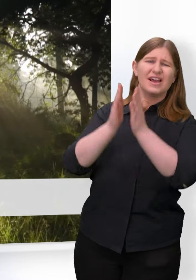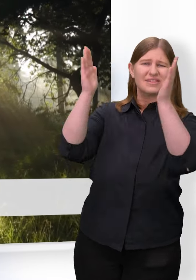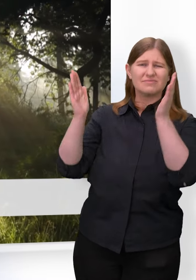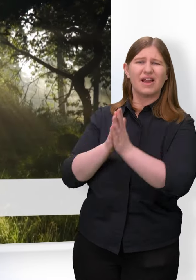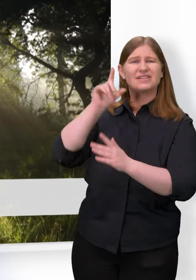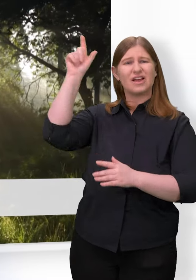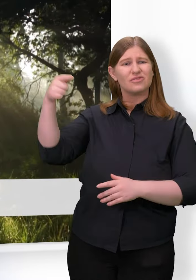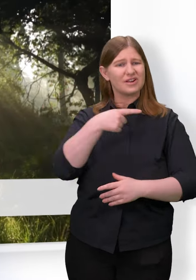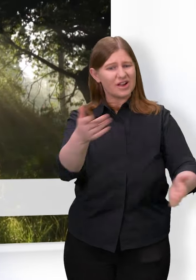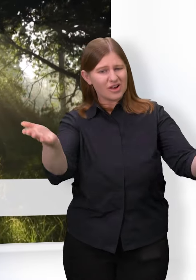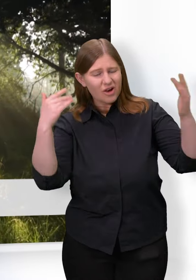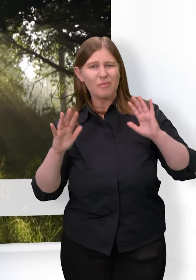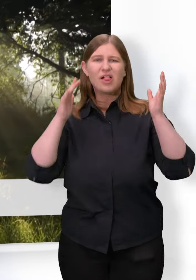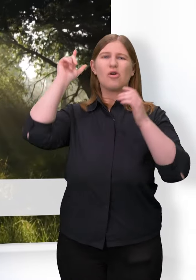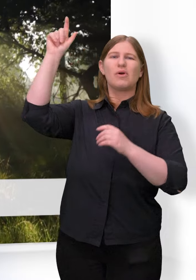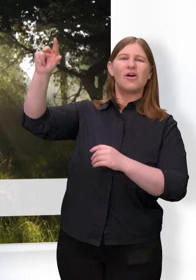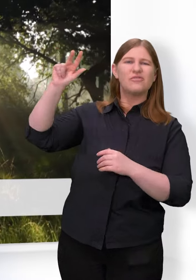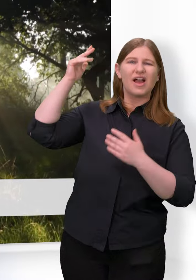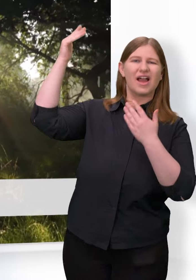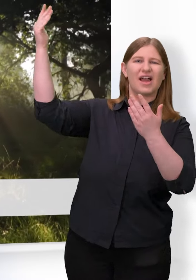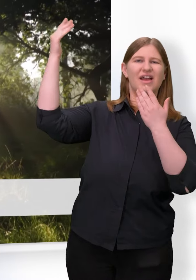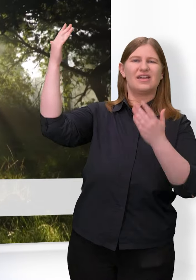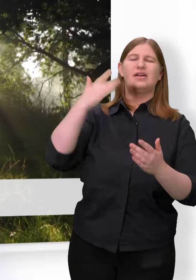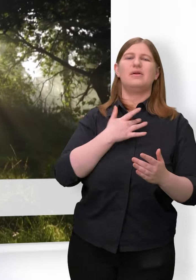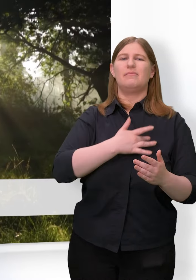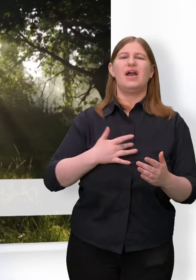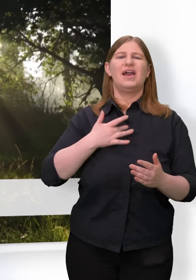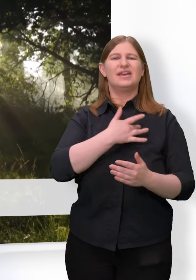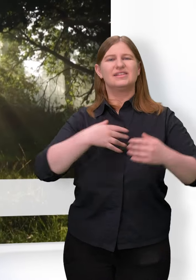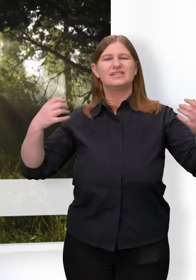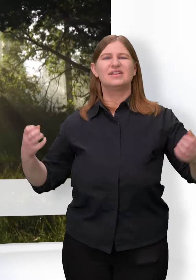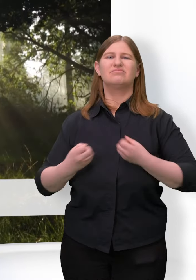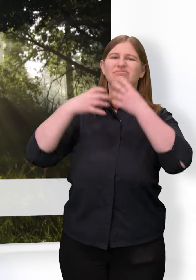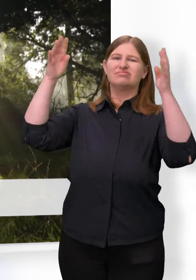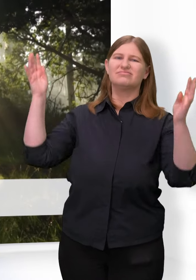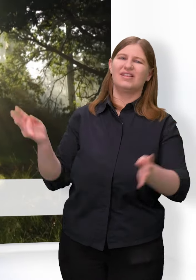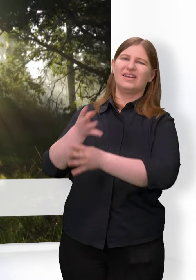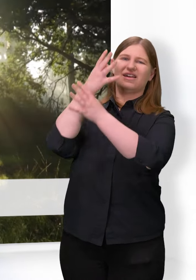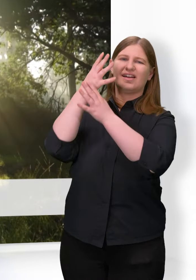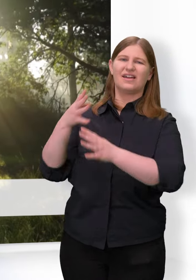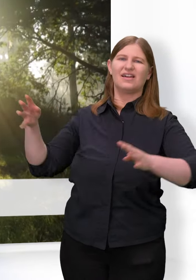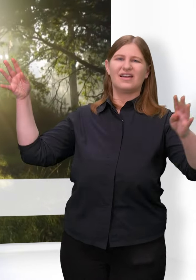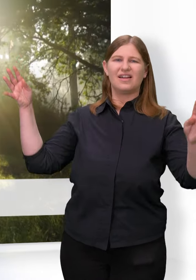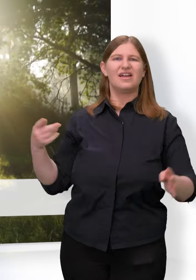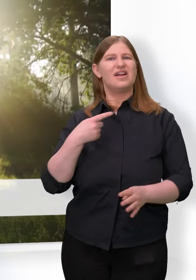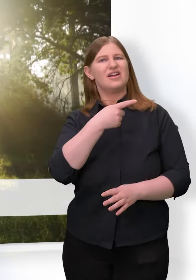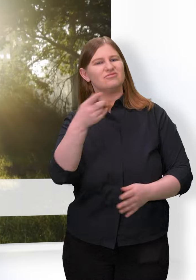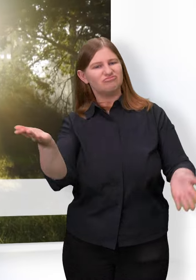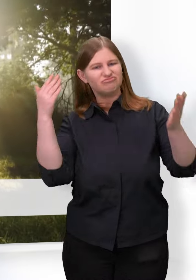komm und lobe den Herrn, meine Seele sing, bitte